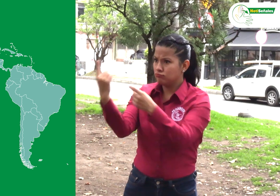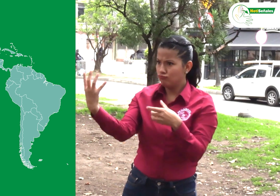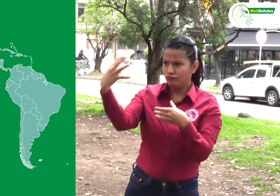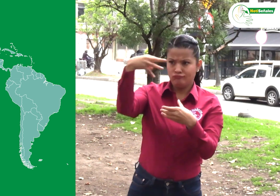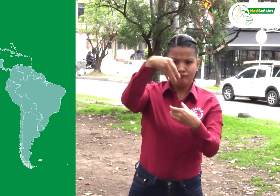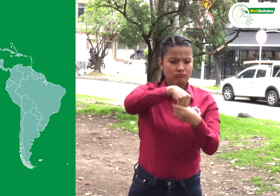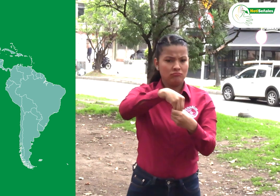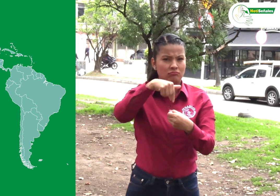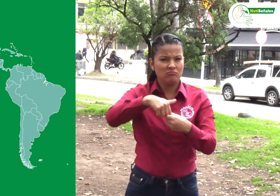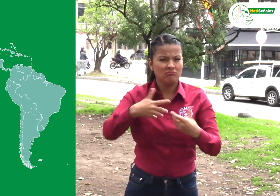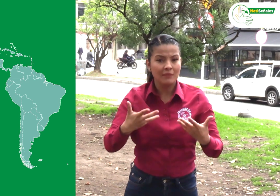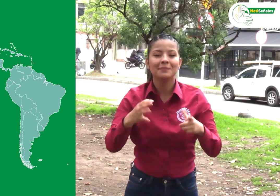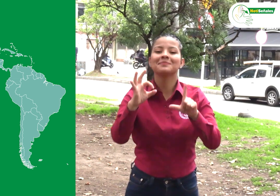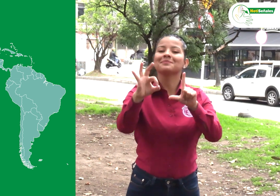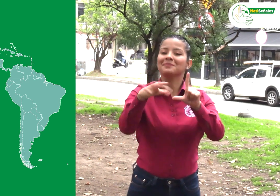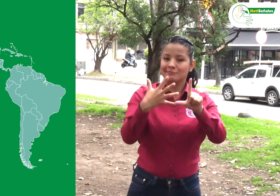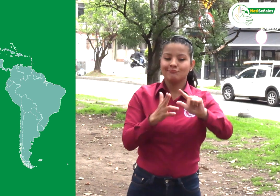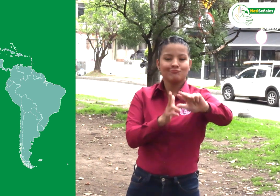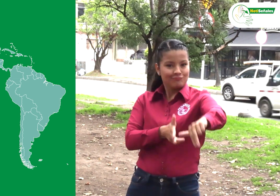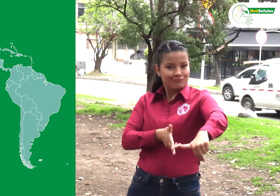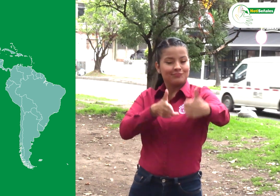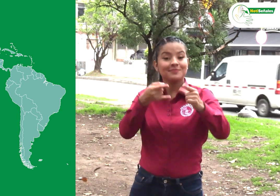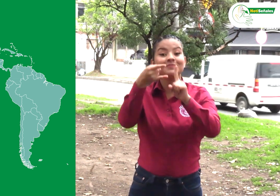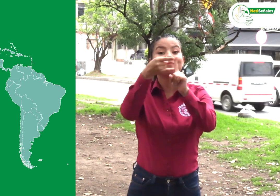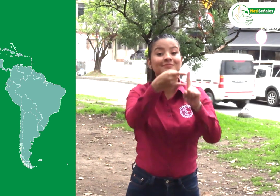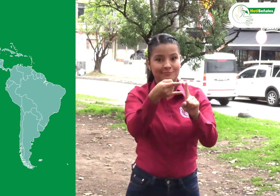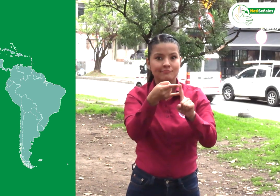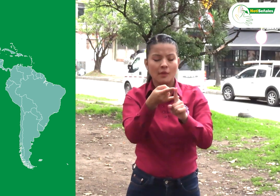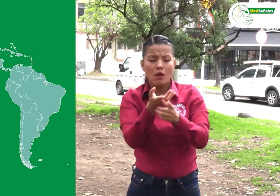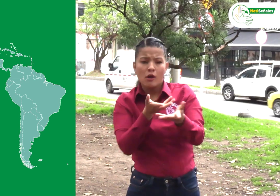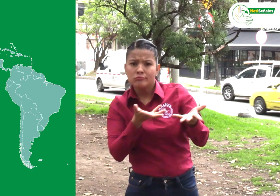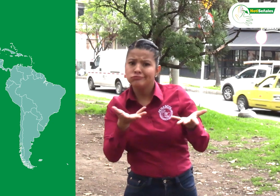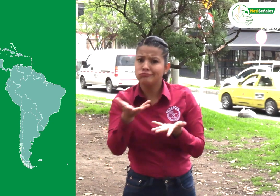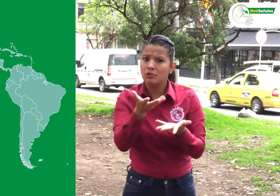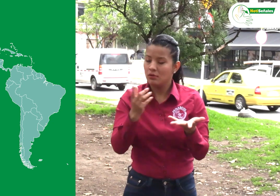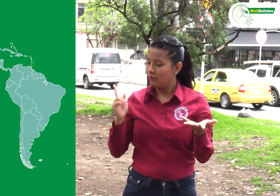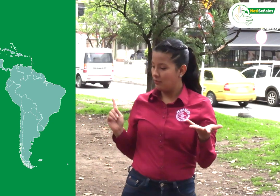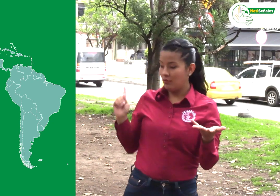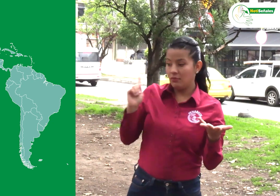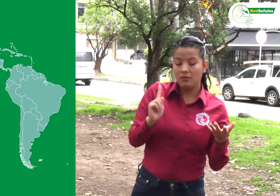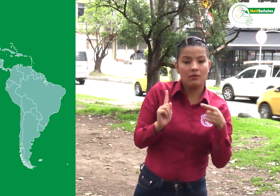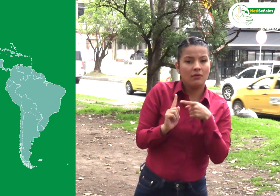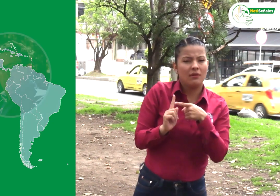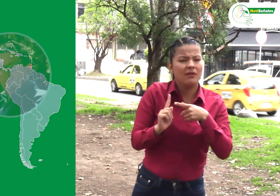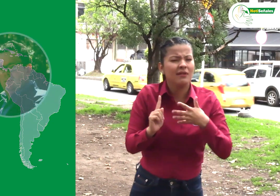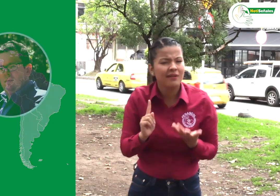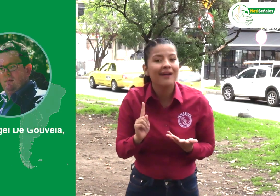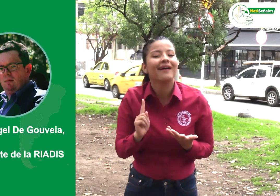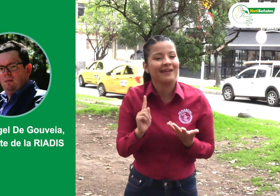Quienes participaron de manera virtual por la plataforma Zoom y de manera presencial el